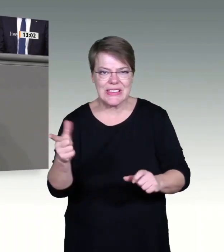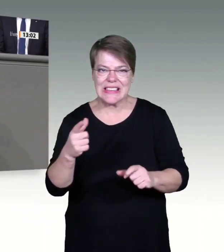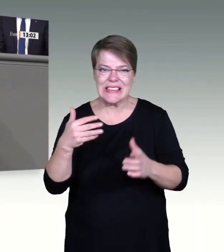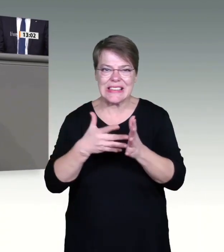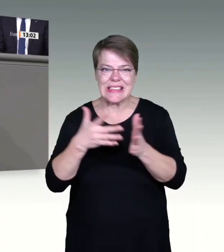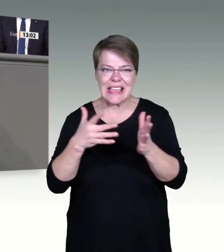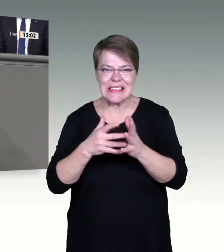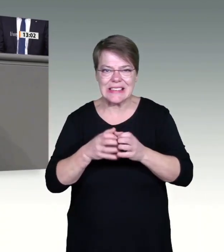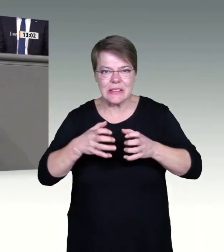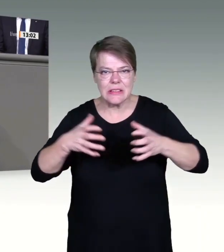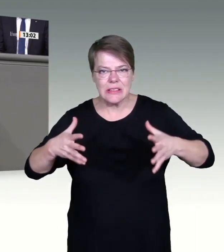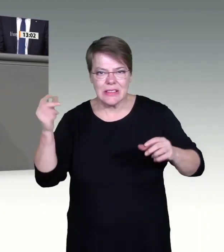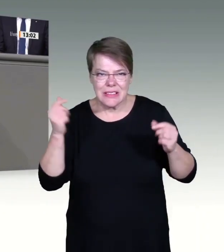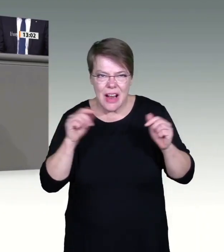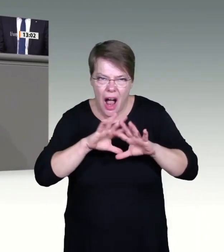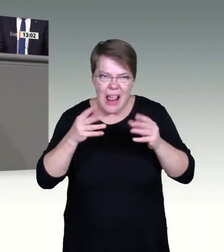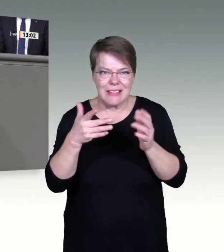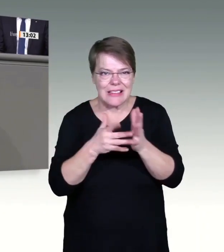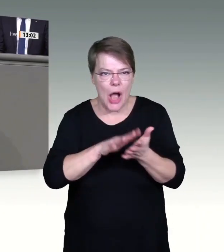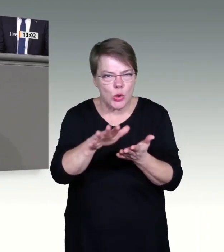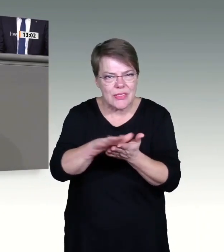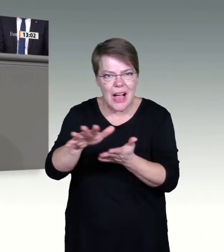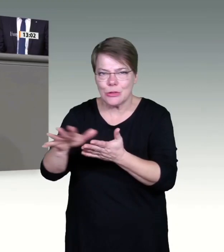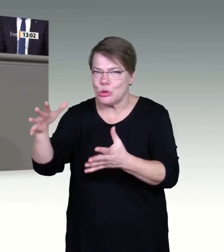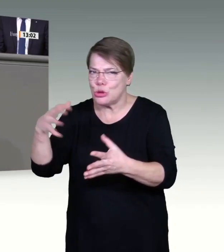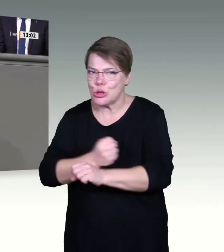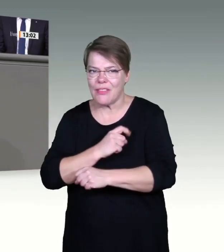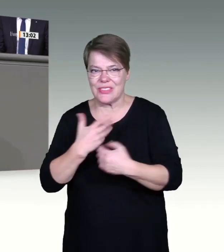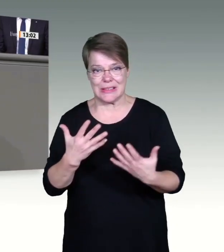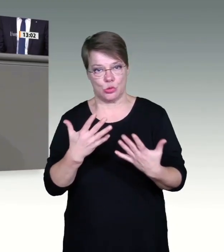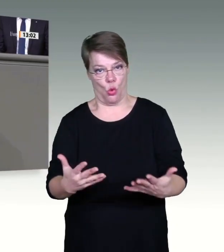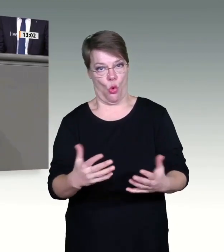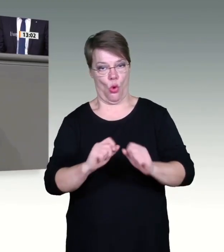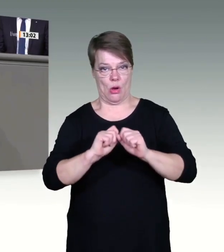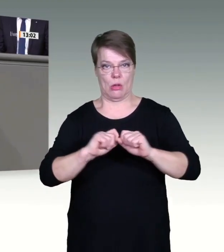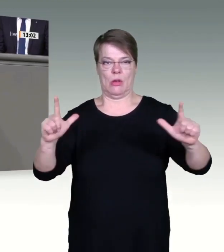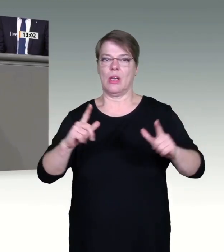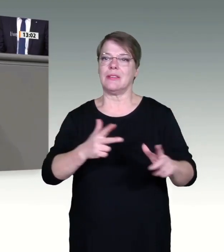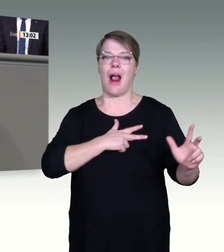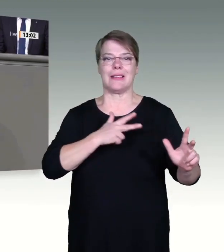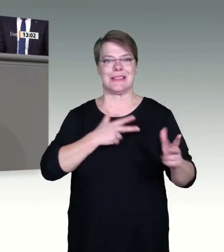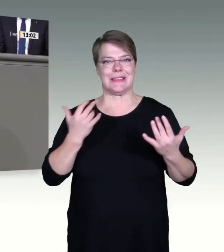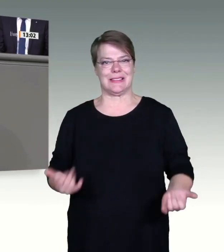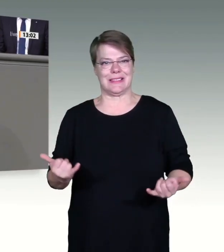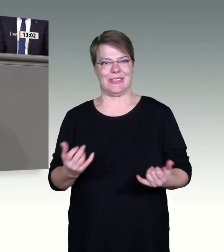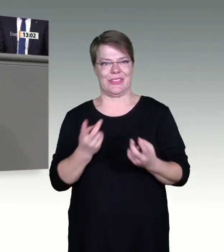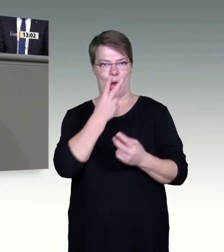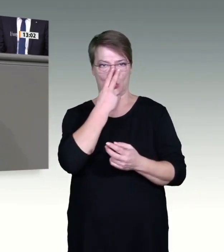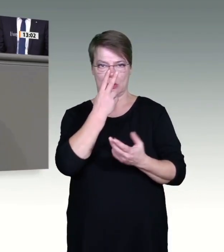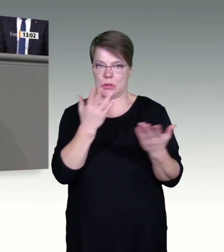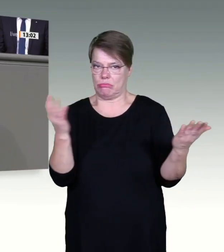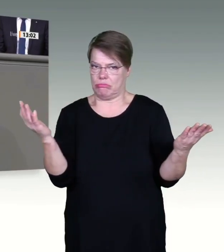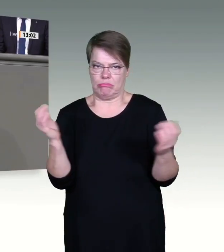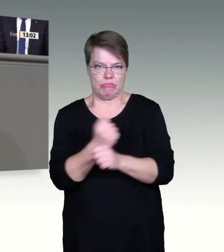verdeckt statt, möglicherweise bei fallenden Neuinfektionszahlen und wird langsam ansteigen. Das heißt, konsequent umgesetzte